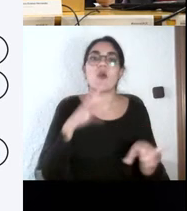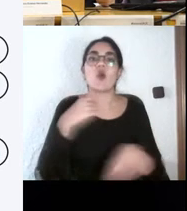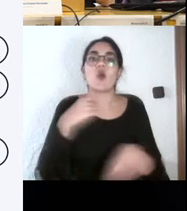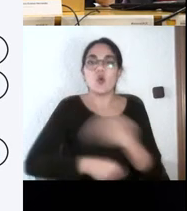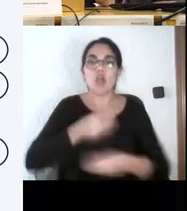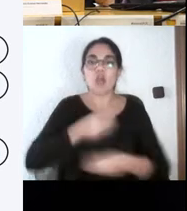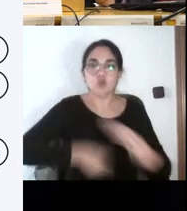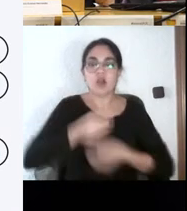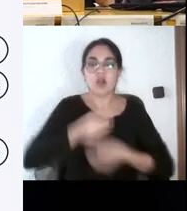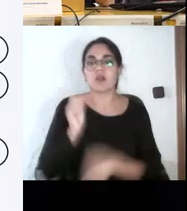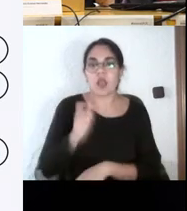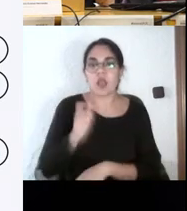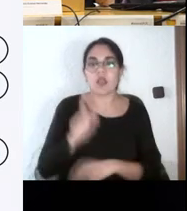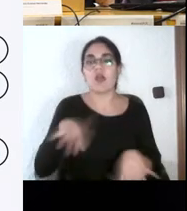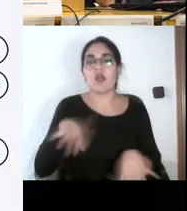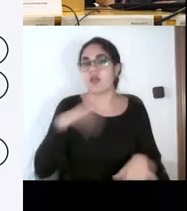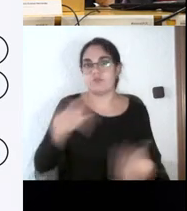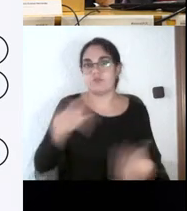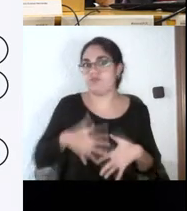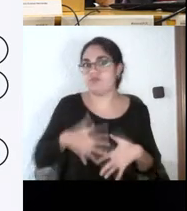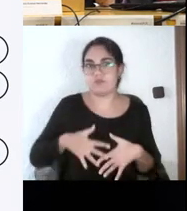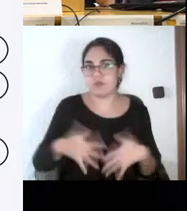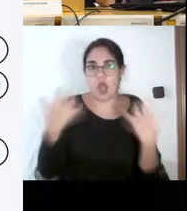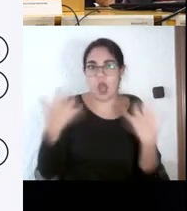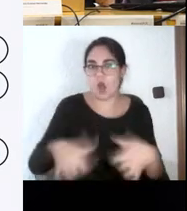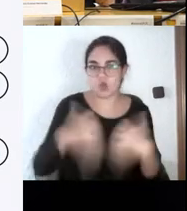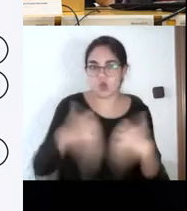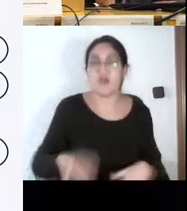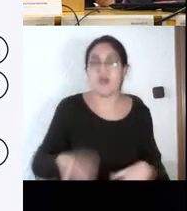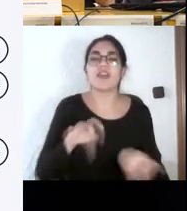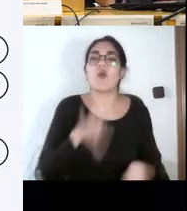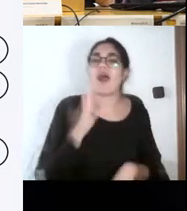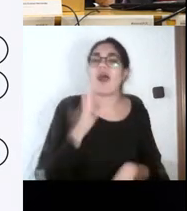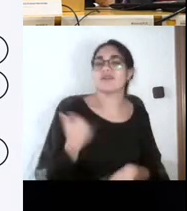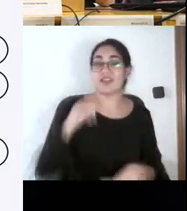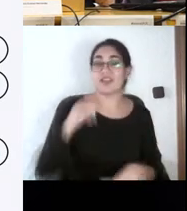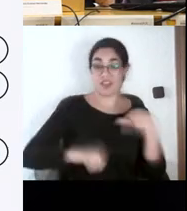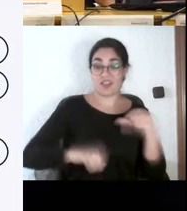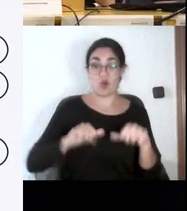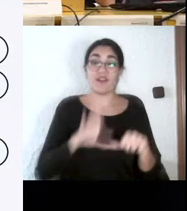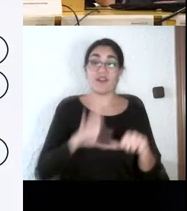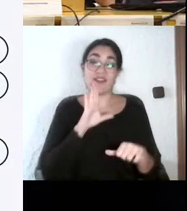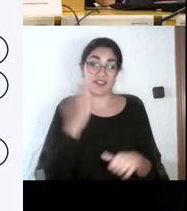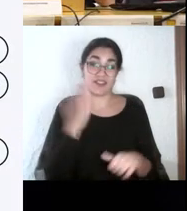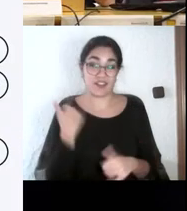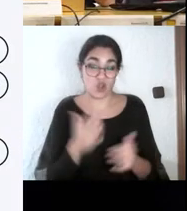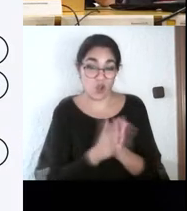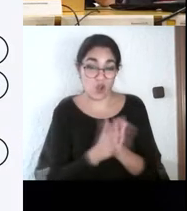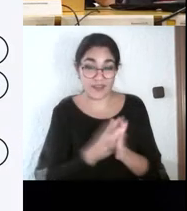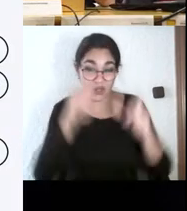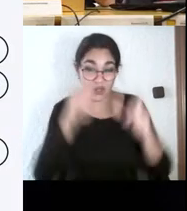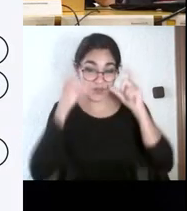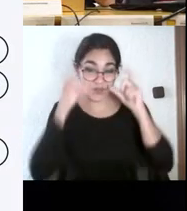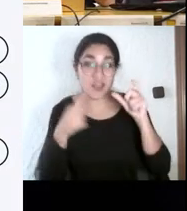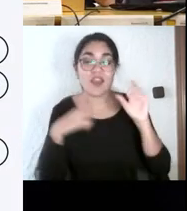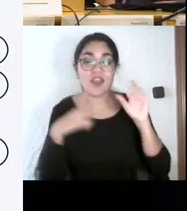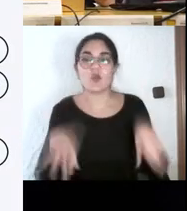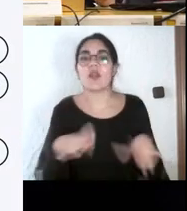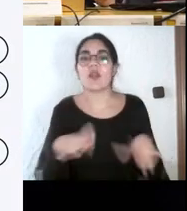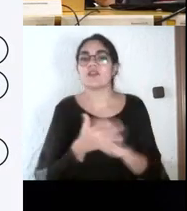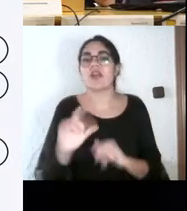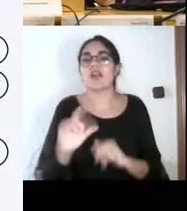normalmente ha hecho 300.000 operaciones antes y tiene una práctica, y entonces no le hace falta memorizar esos